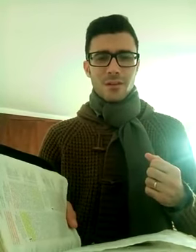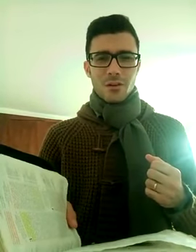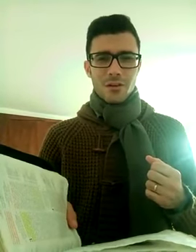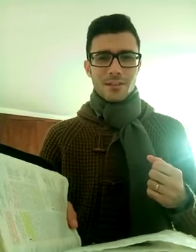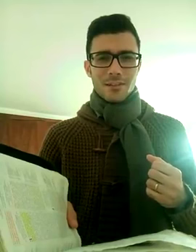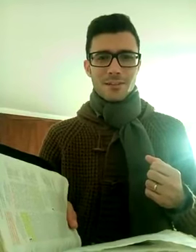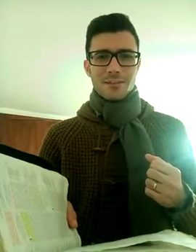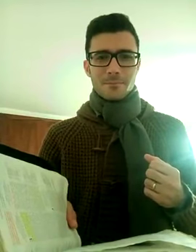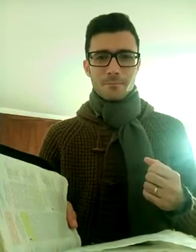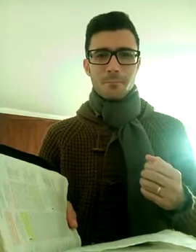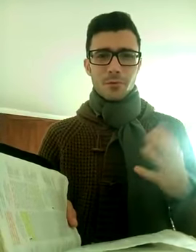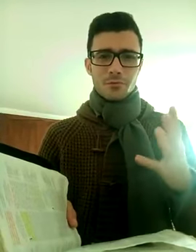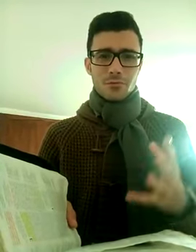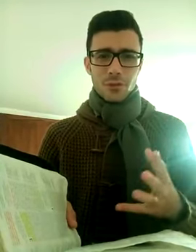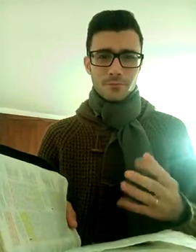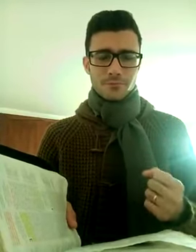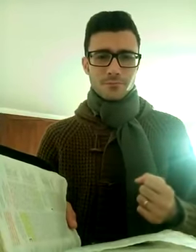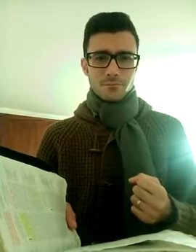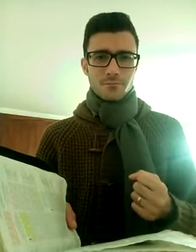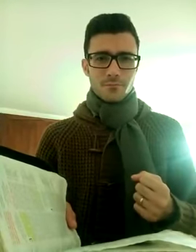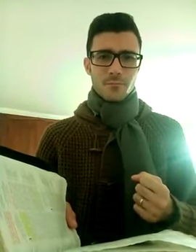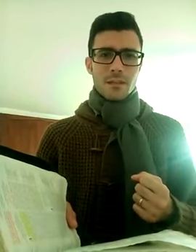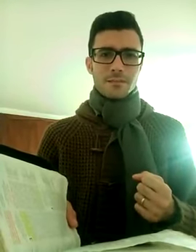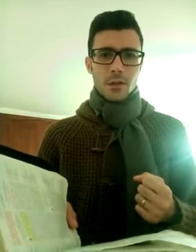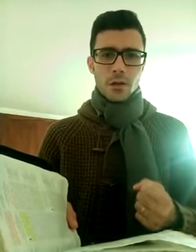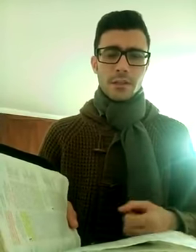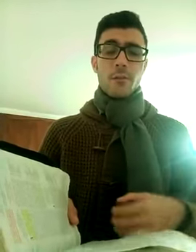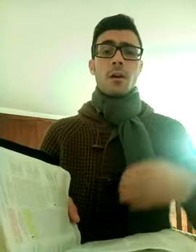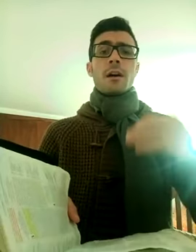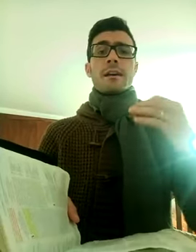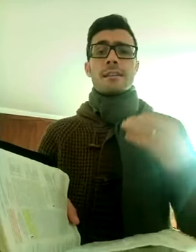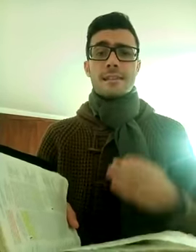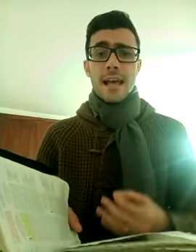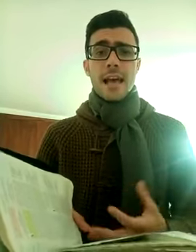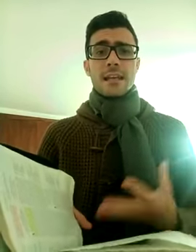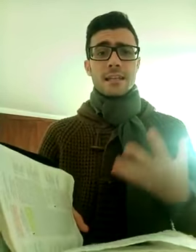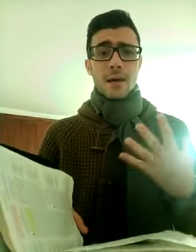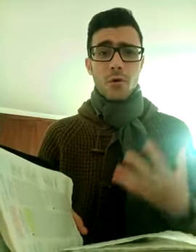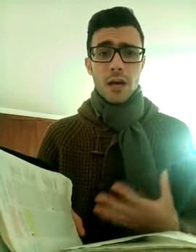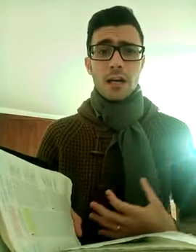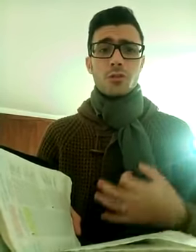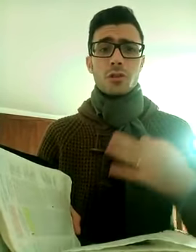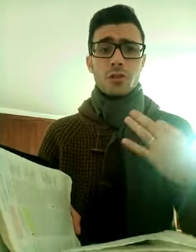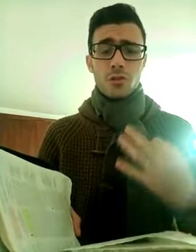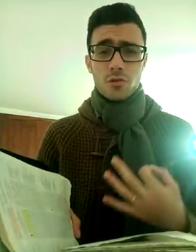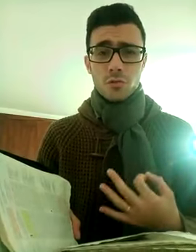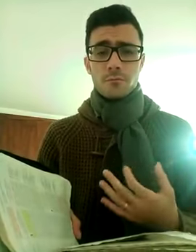gloria a Dio, punto interrogativo, sei innamorato di Gesù?